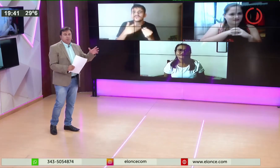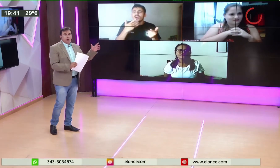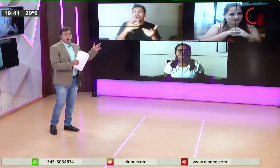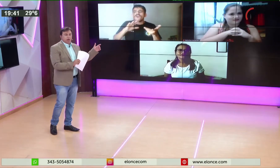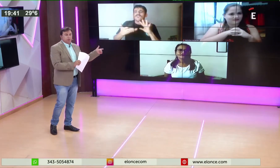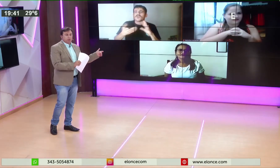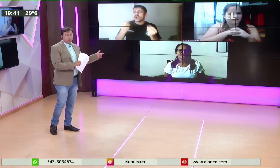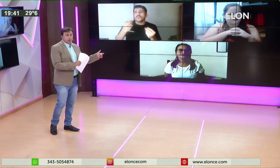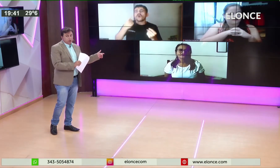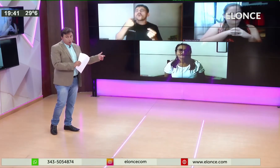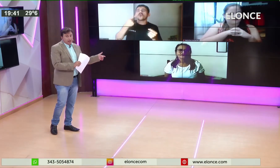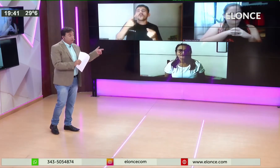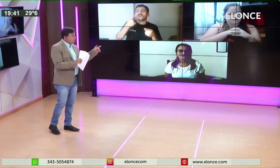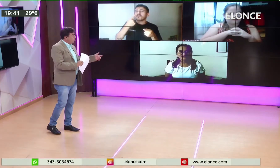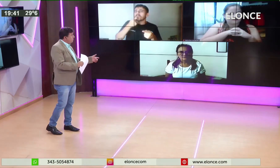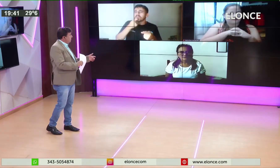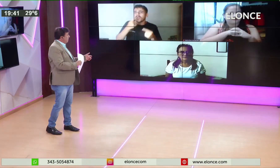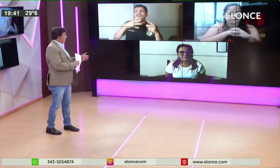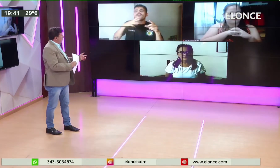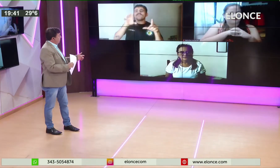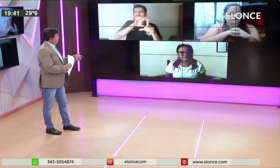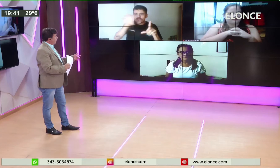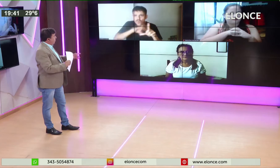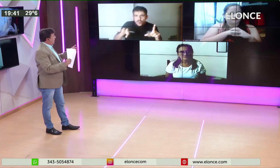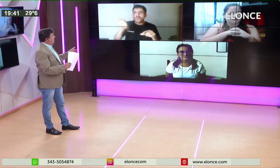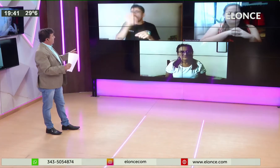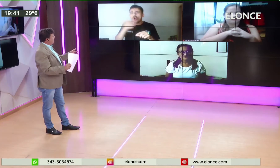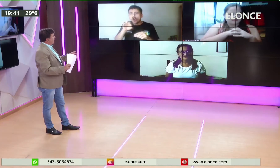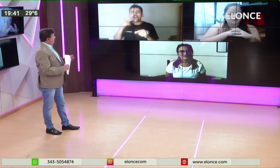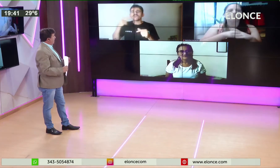virtual? ¿Es por Zoom? Porque no hay límites, decían recién.